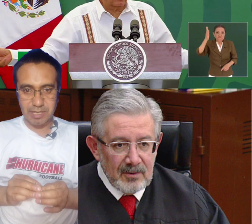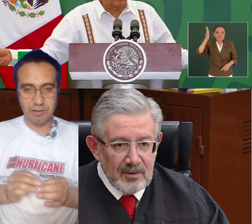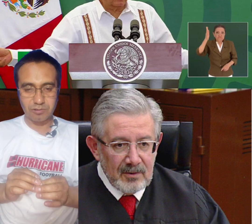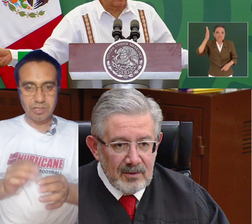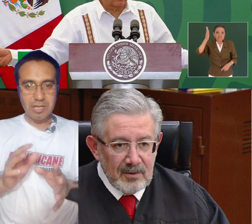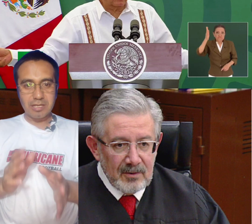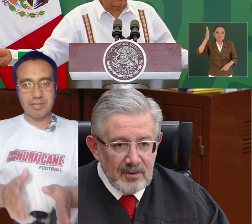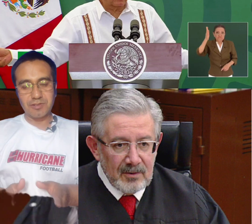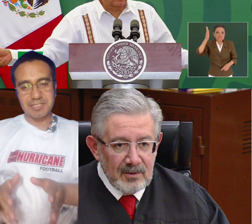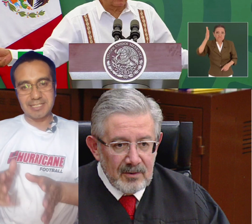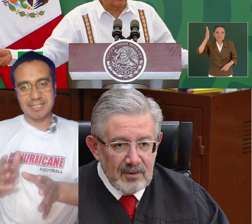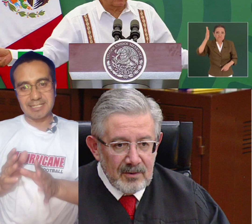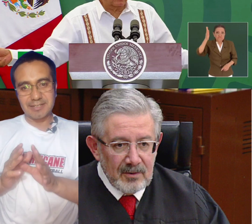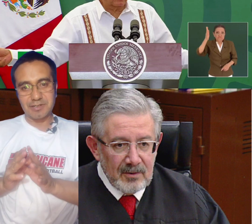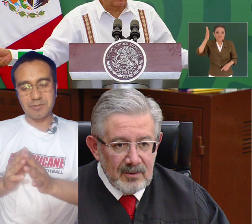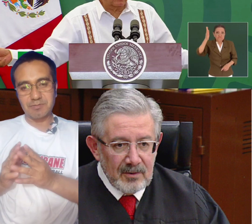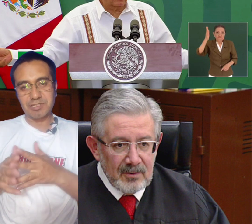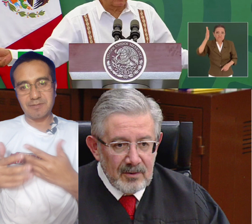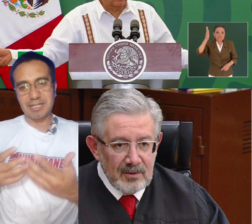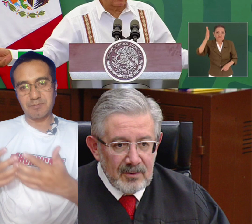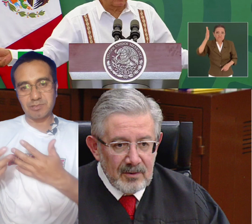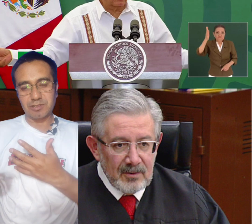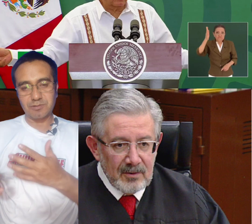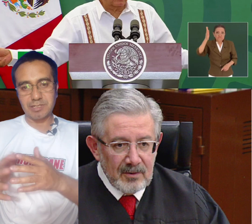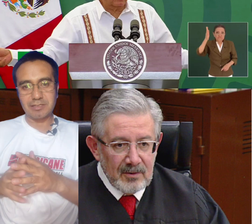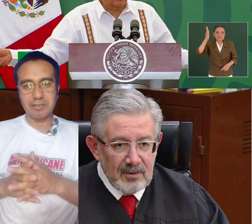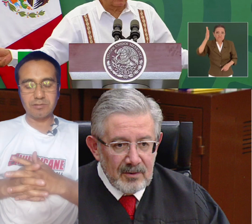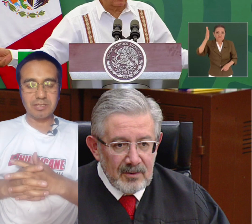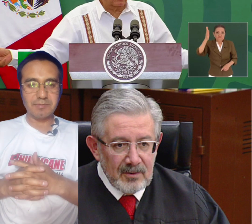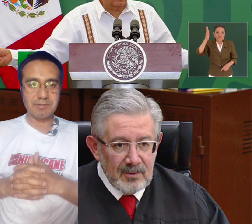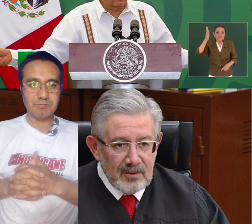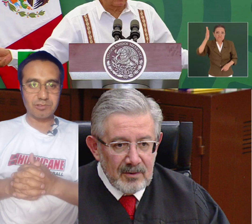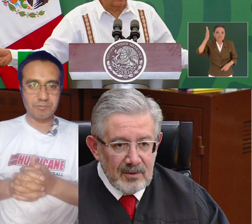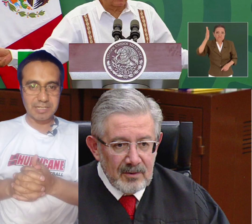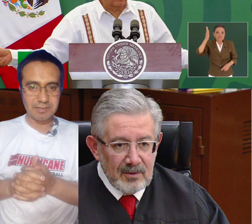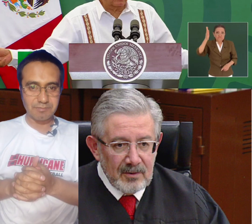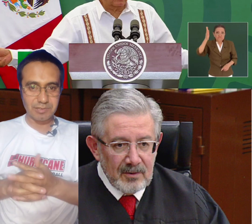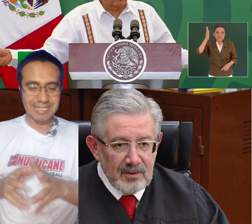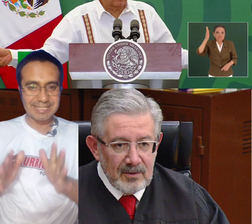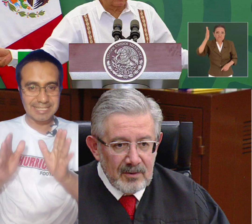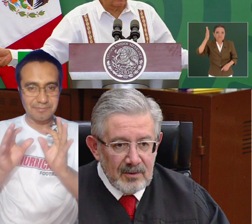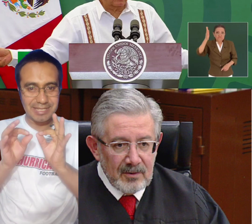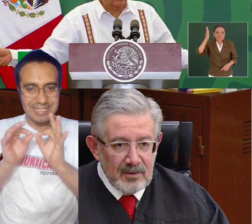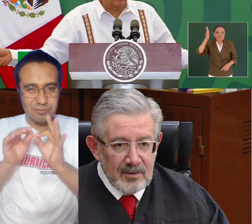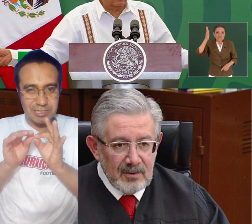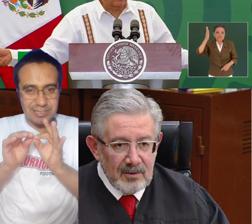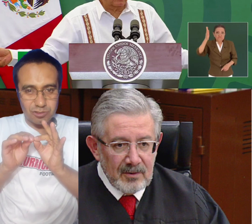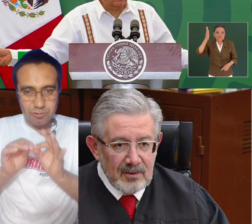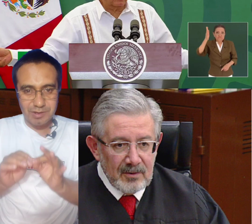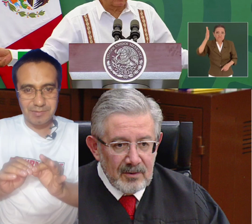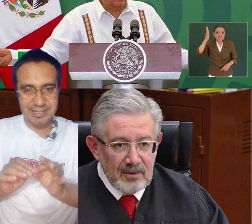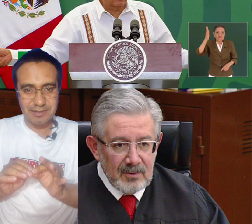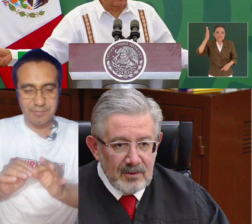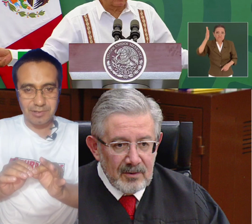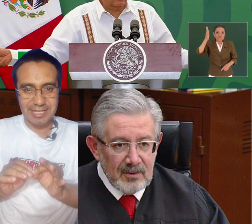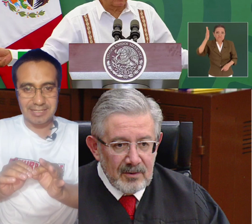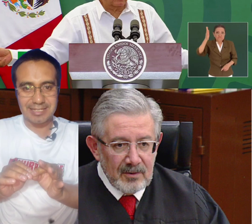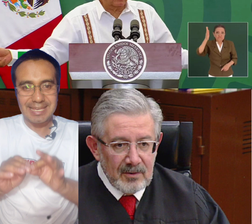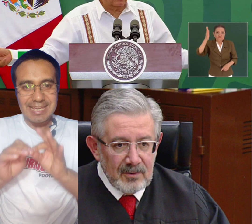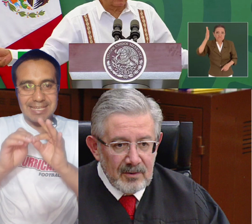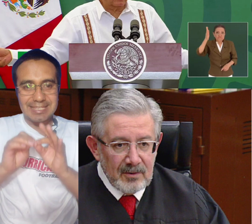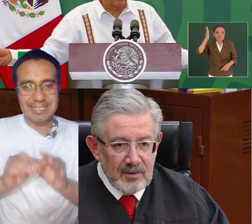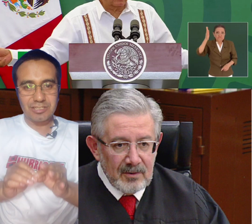tipejos quiero decirles que bueno vamos a hablar posteriormente de un tema mucho más importante también esto es sumamente